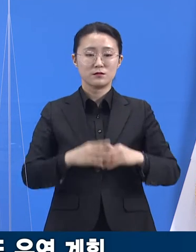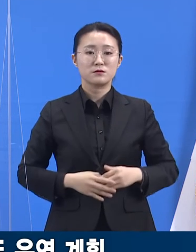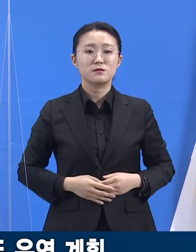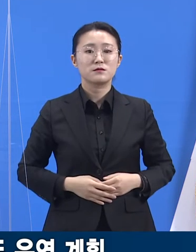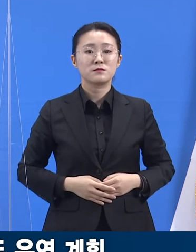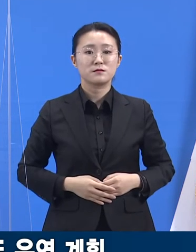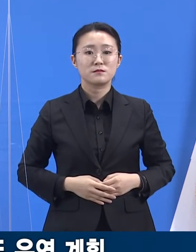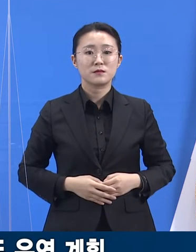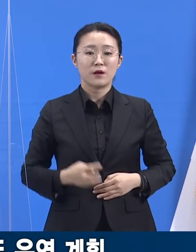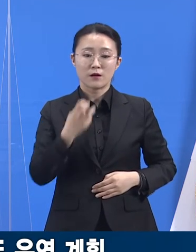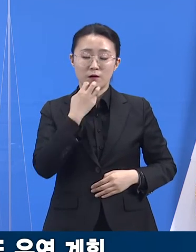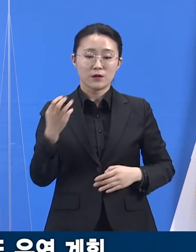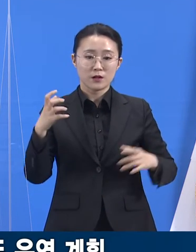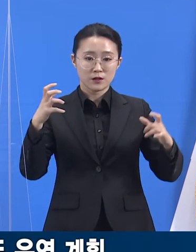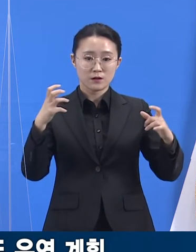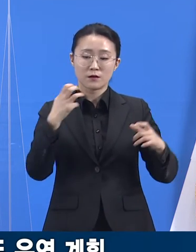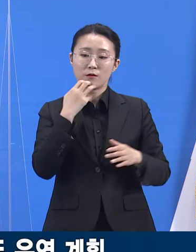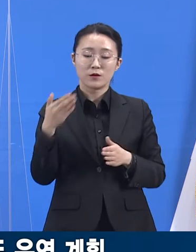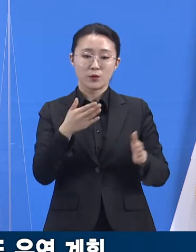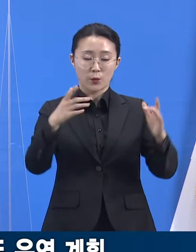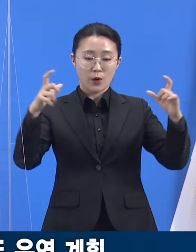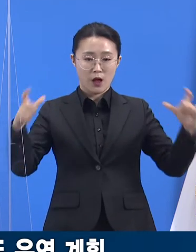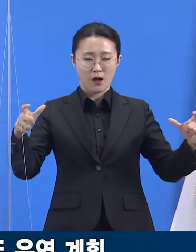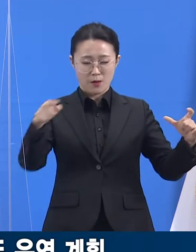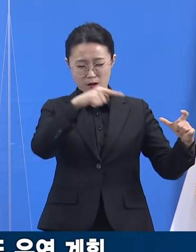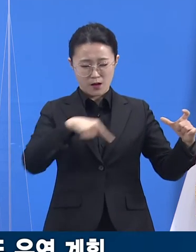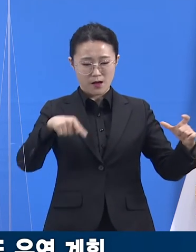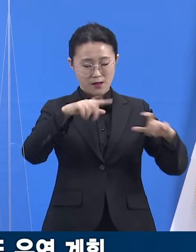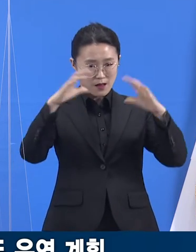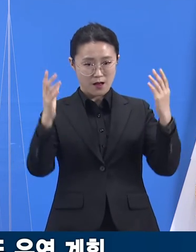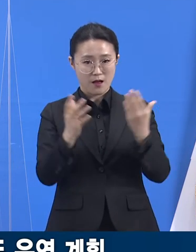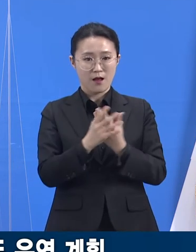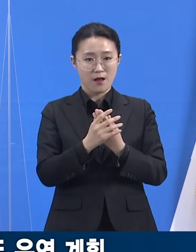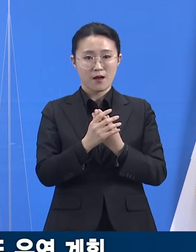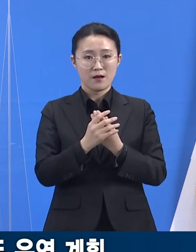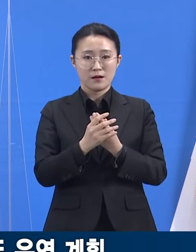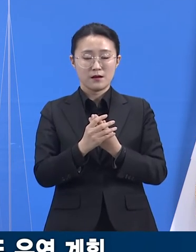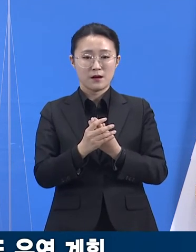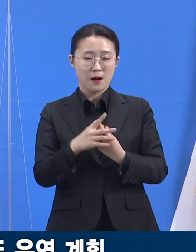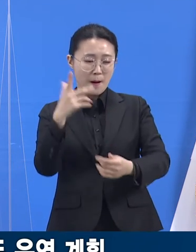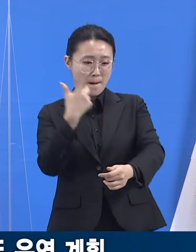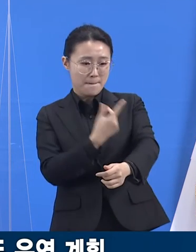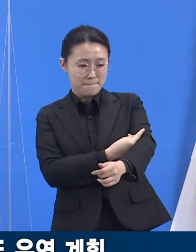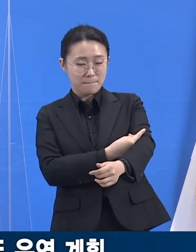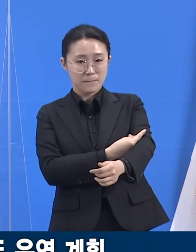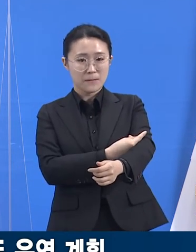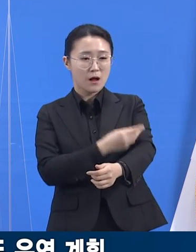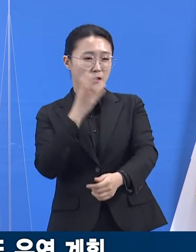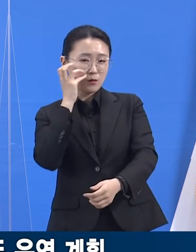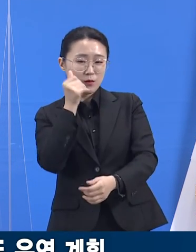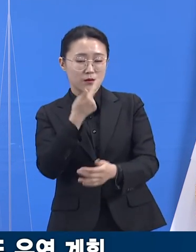도내 모든 시군에서 예방접종이 계획한 대로 차질 없이 진행되도록 최선을 다하겠습니다.